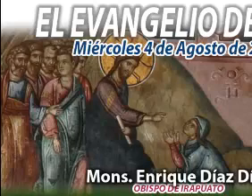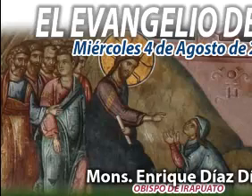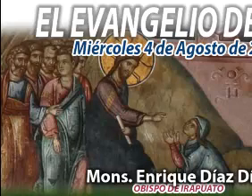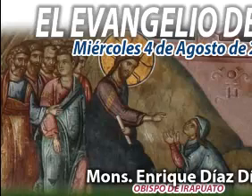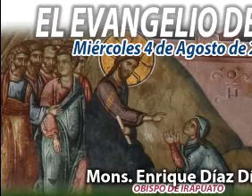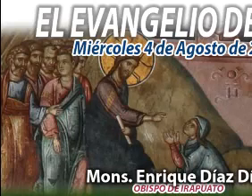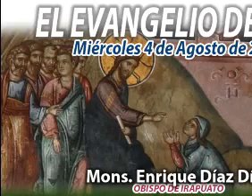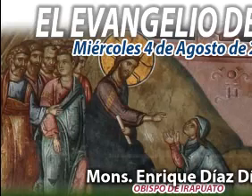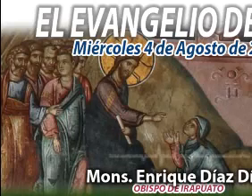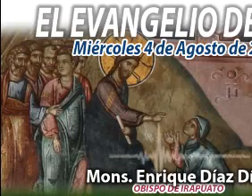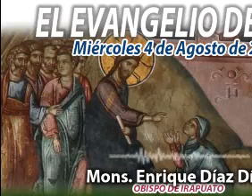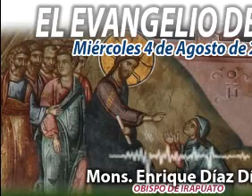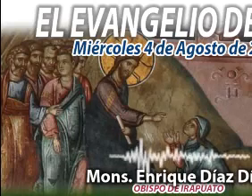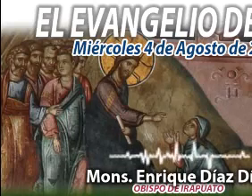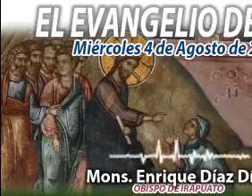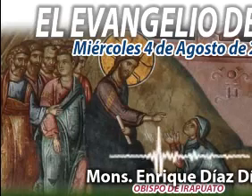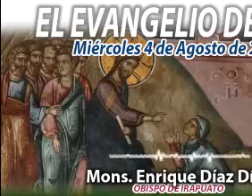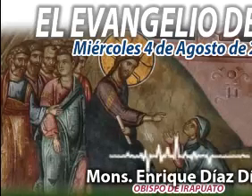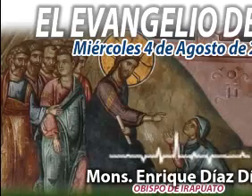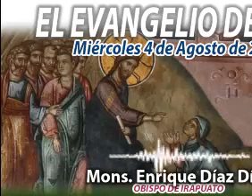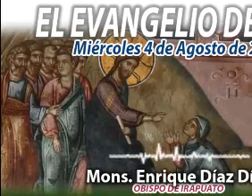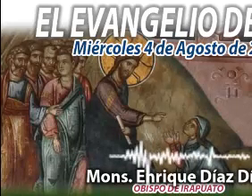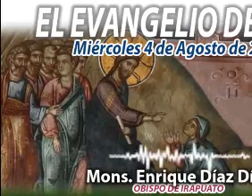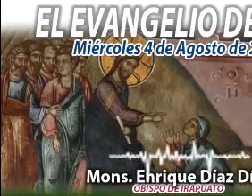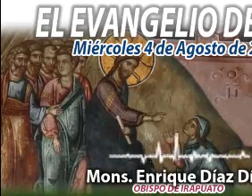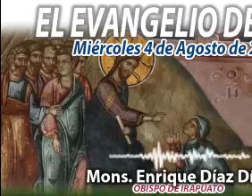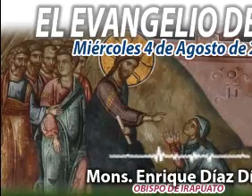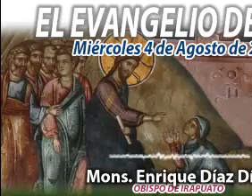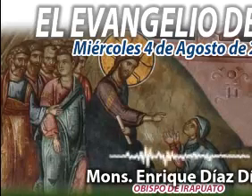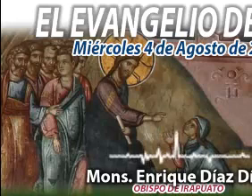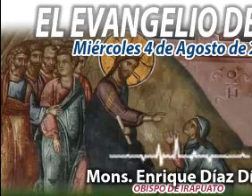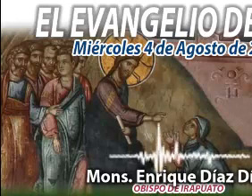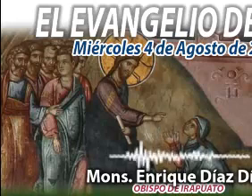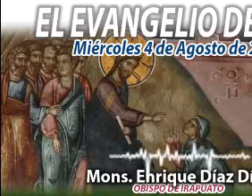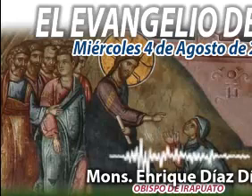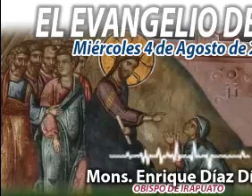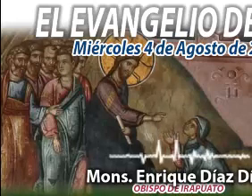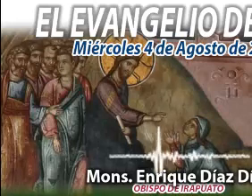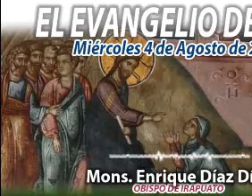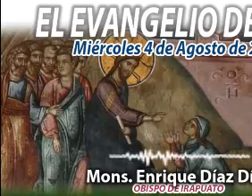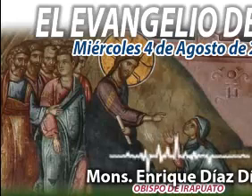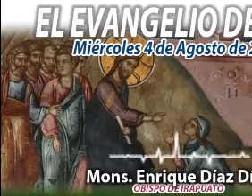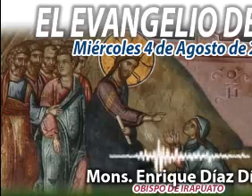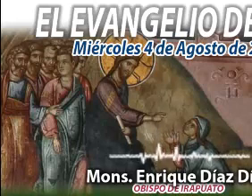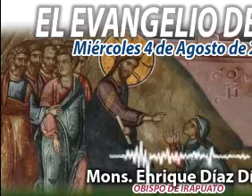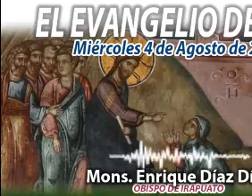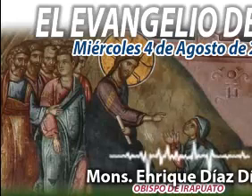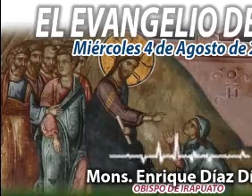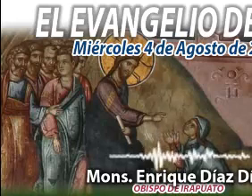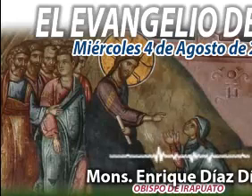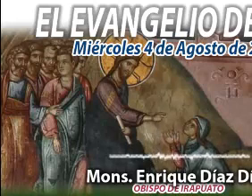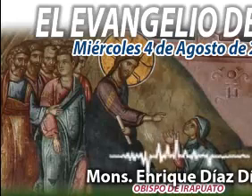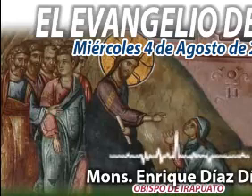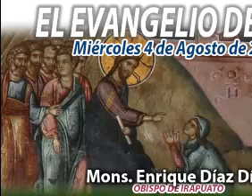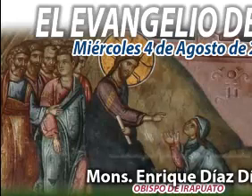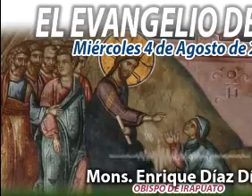Día a día, alimentándonos de la Palabra del Señor. En la voz de Monseñor Enrique